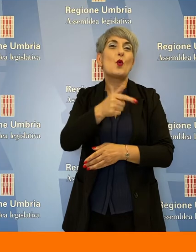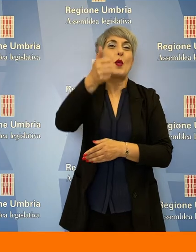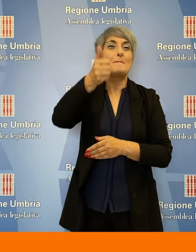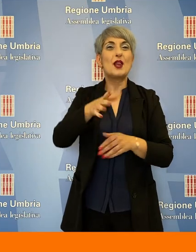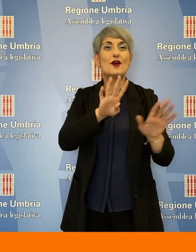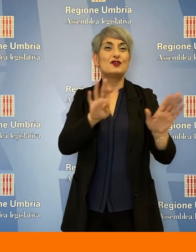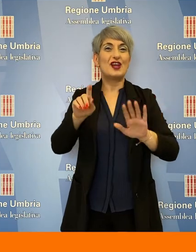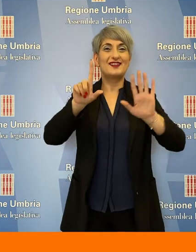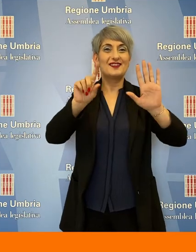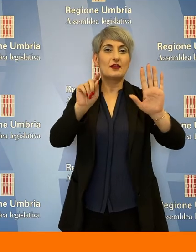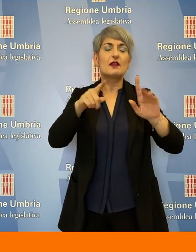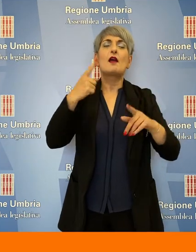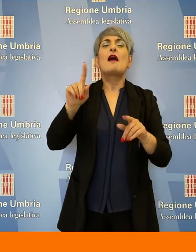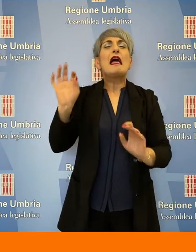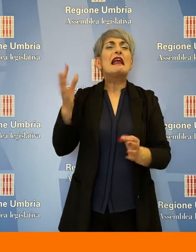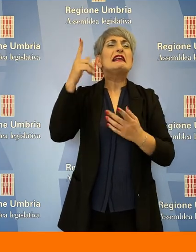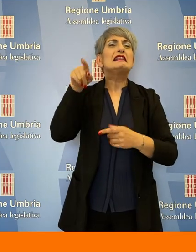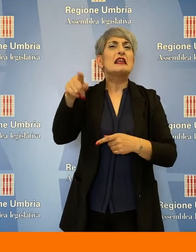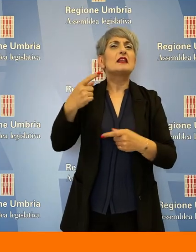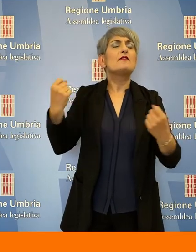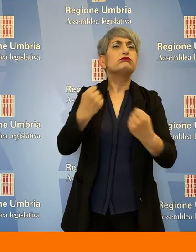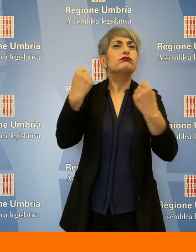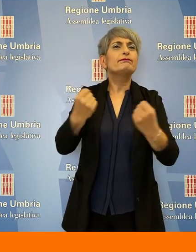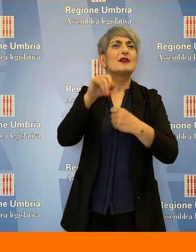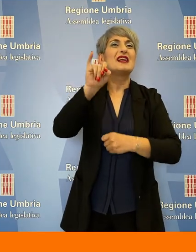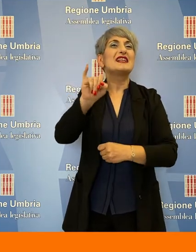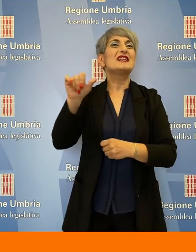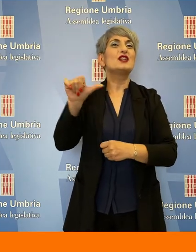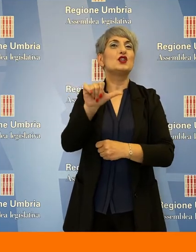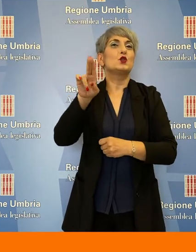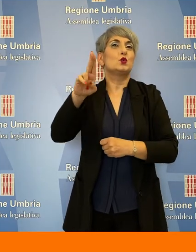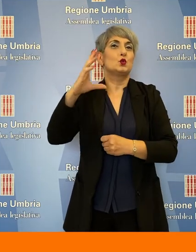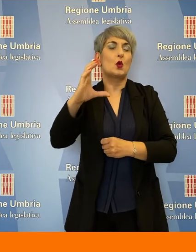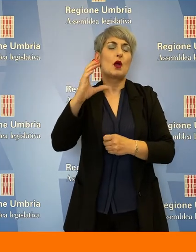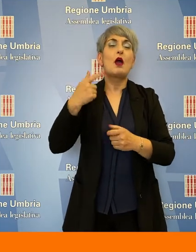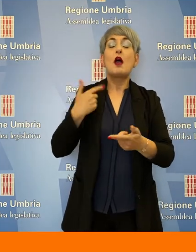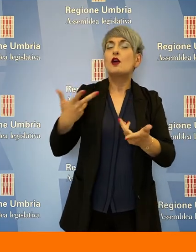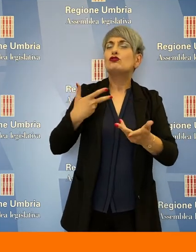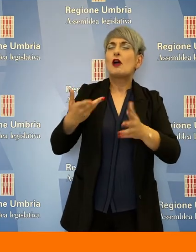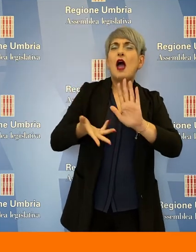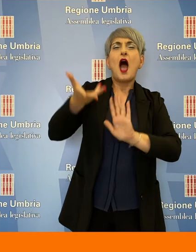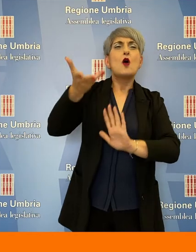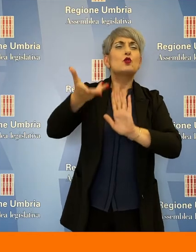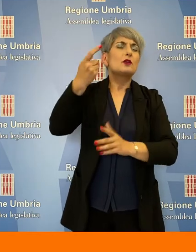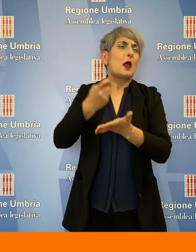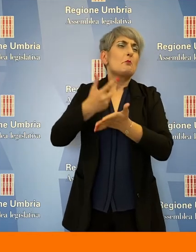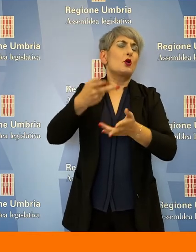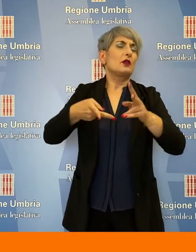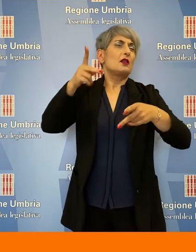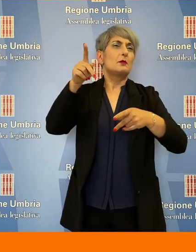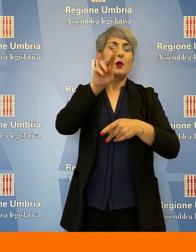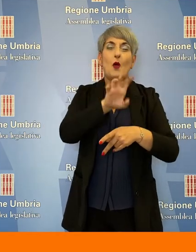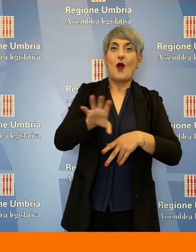un'iniziativa promossa dall'ISUC. Ci sono state tutte le autorità più importanti della nostra regione, abbiamo dovuto organizzarla